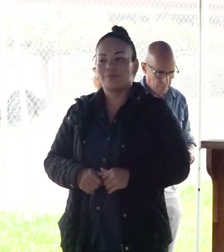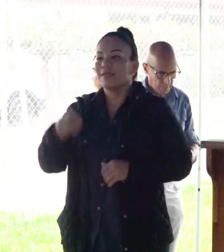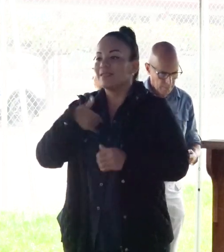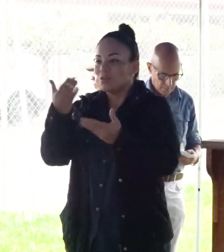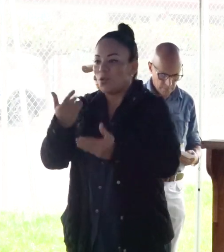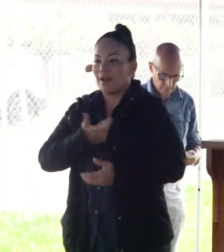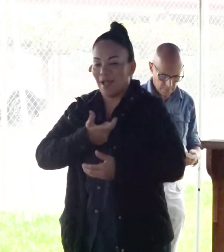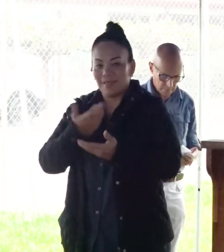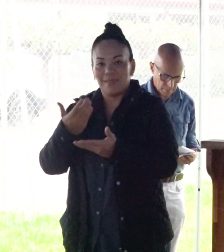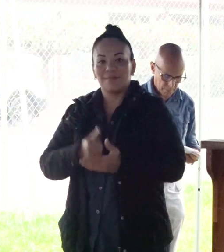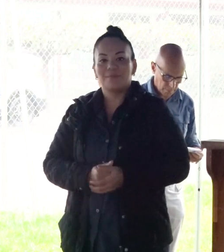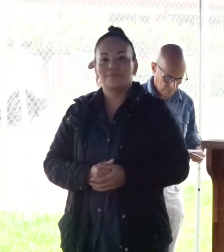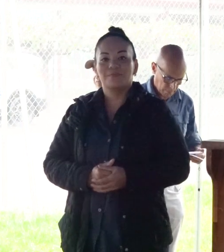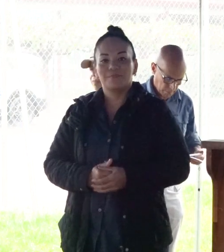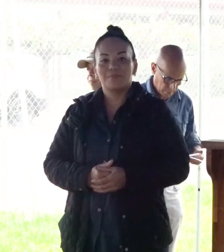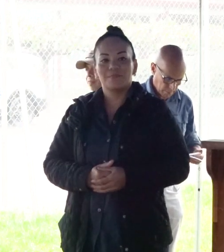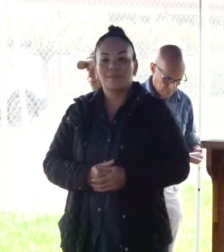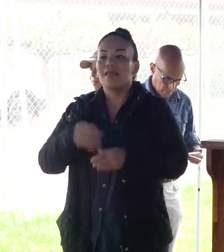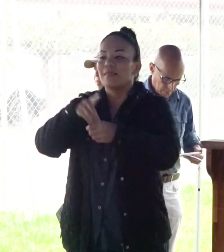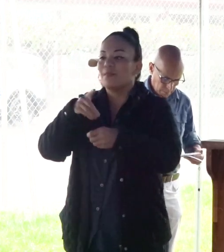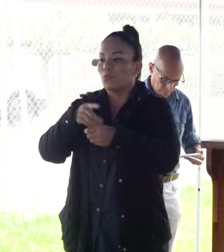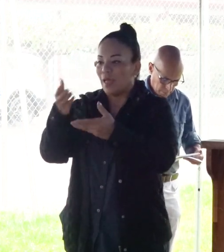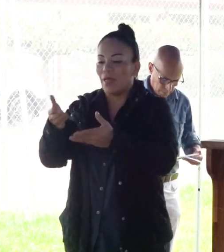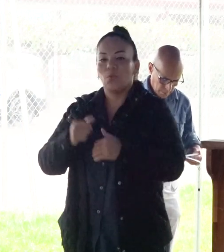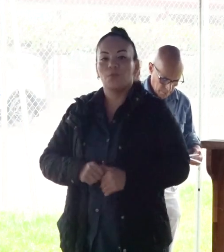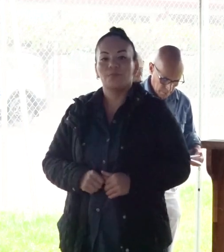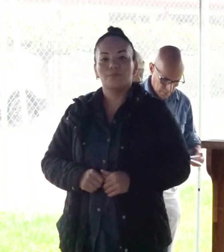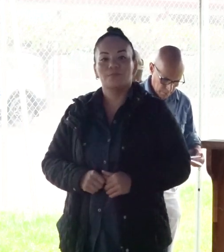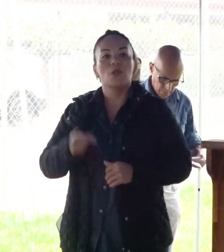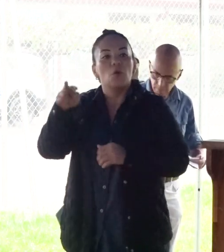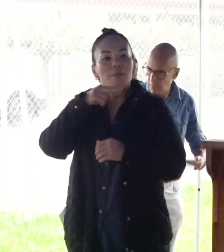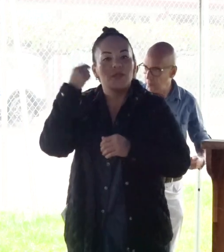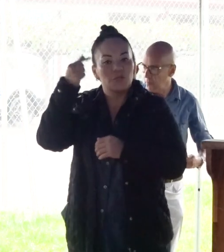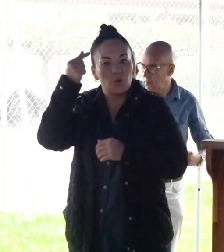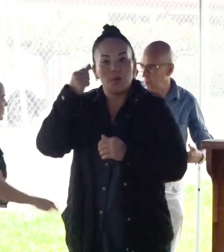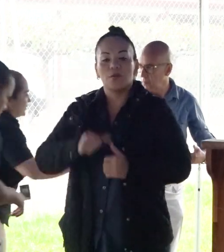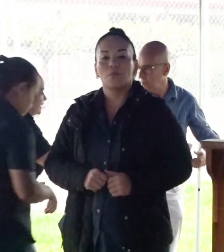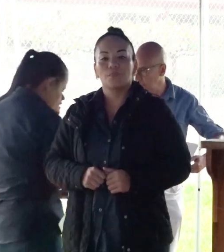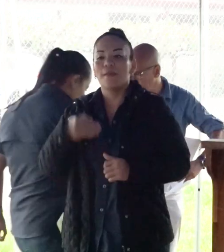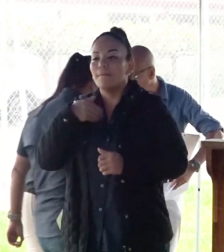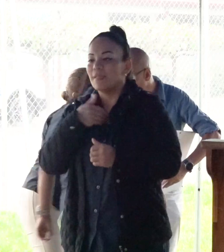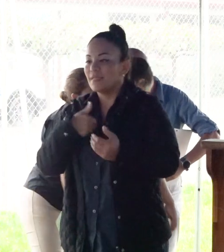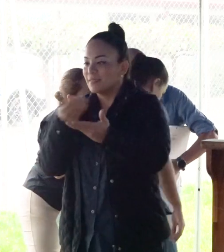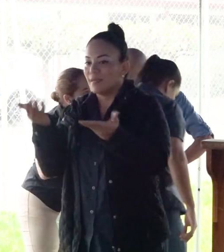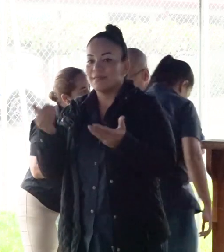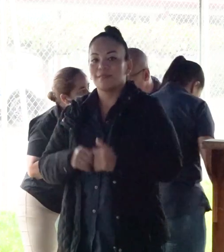Señor alcalde, señor diputado, colegas de gobierno, ministras,